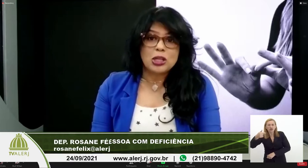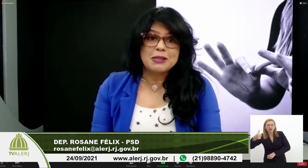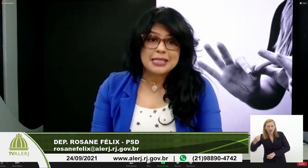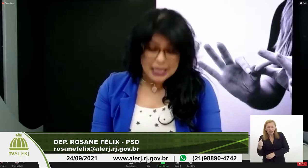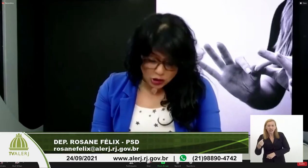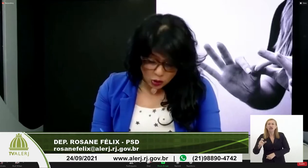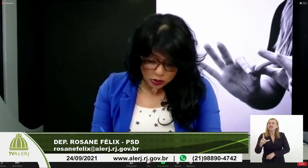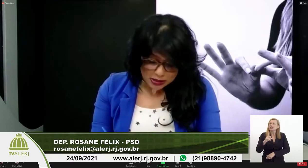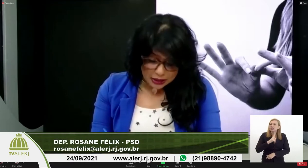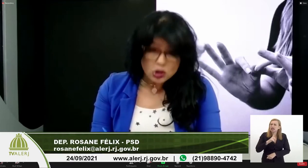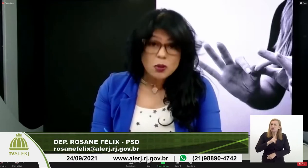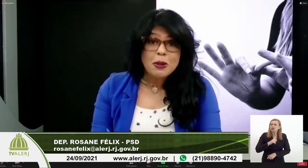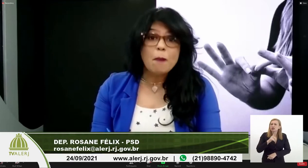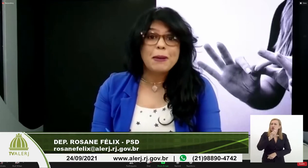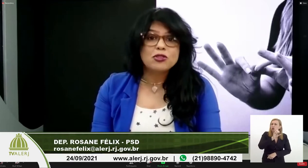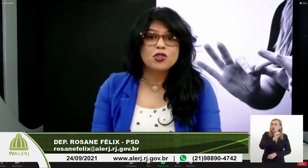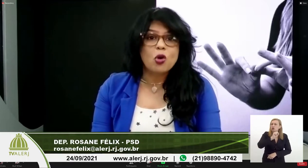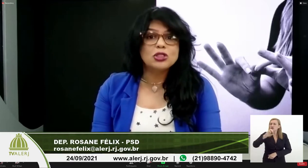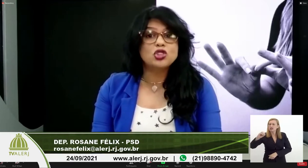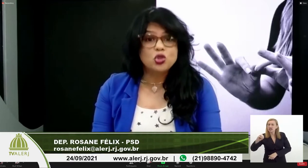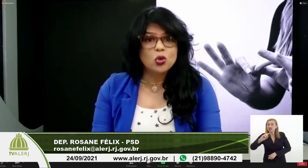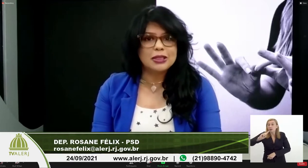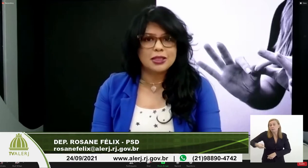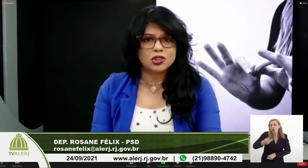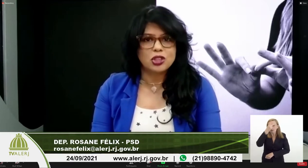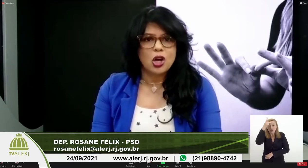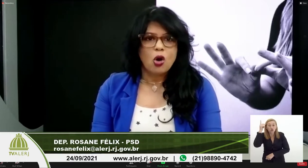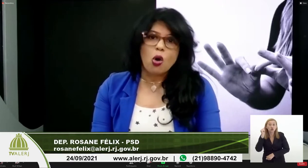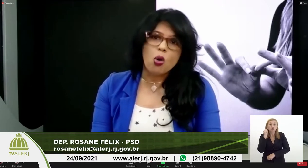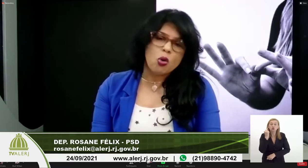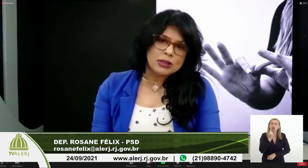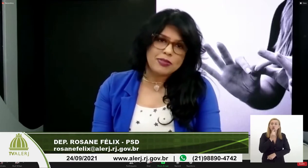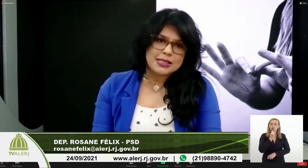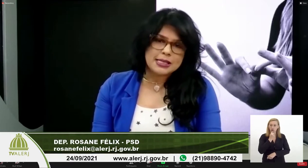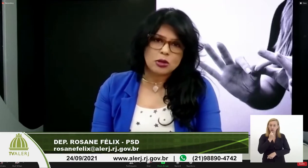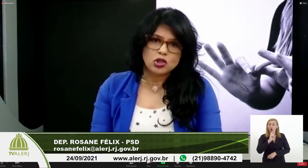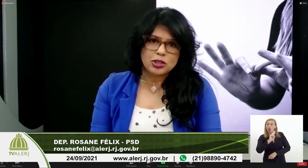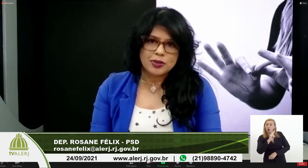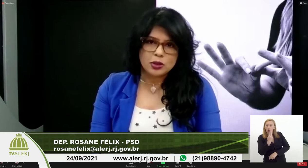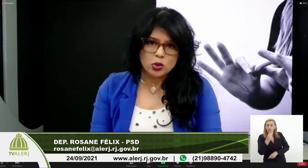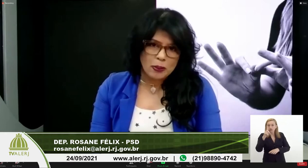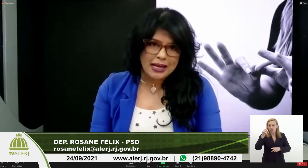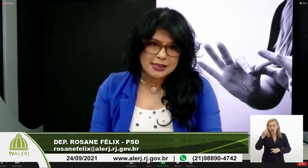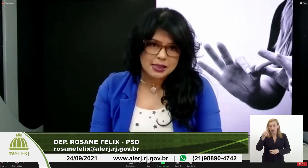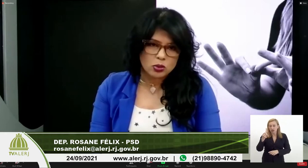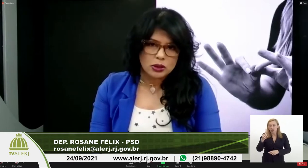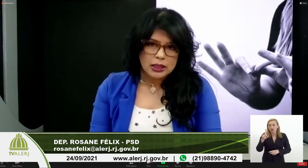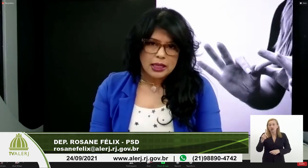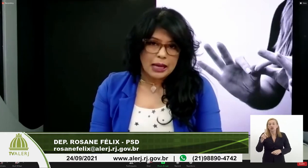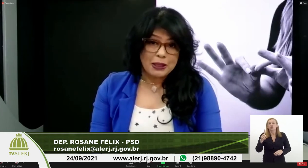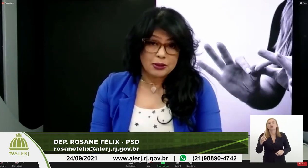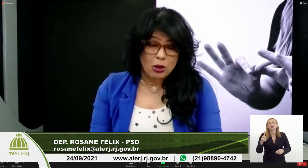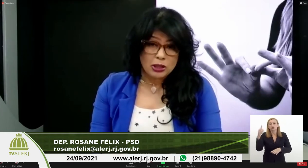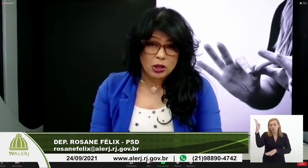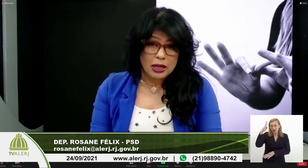nós temos cerca de 800 mil pessoas surdas ou com deficiência auditiva no Brasil,